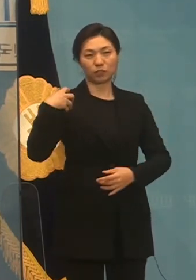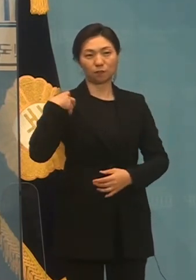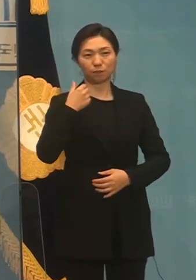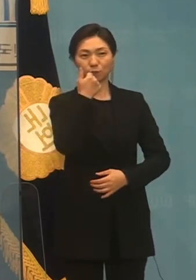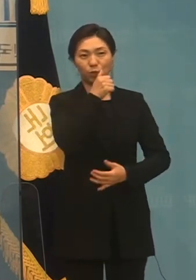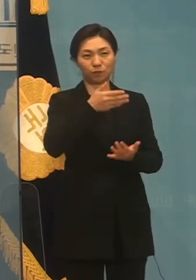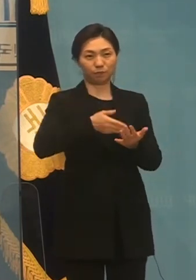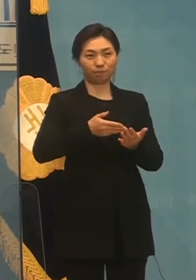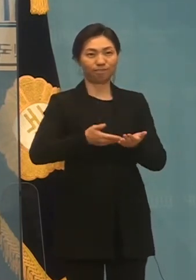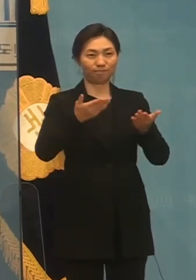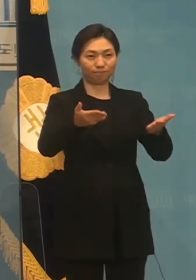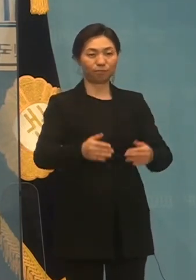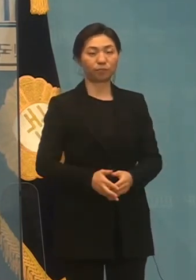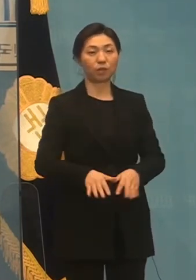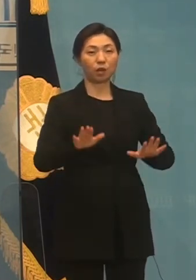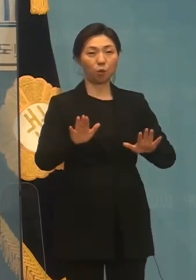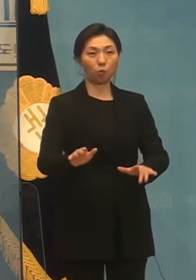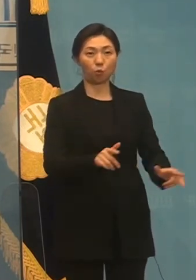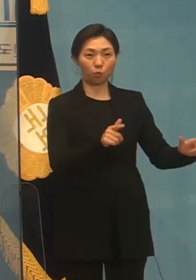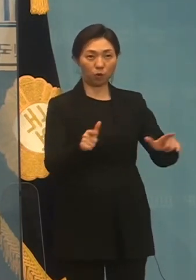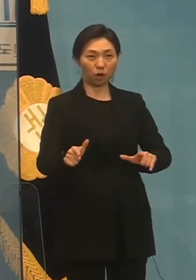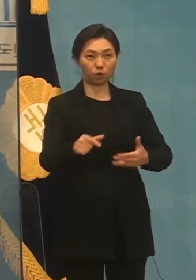후의 일정 비용을 시작하겠습니다.